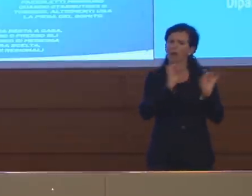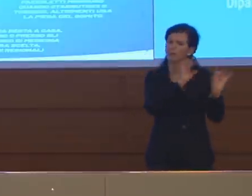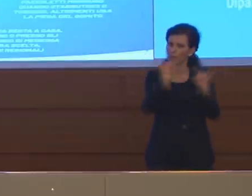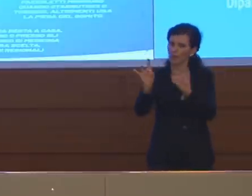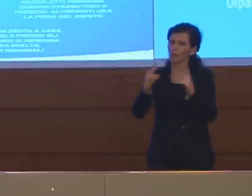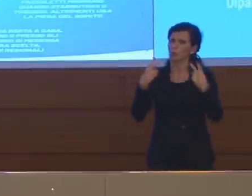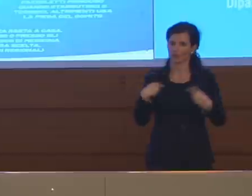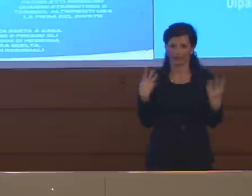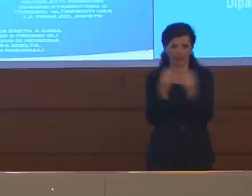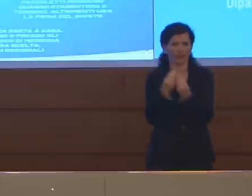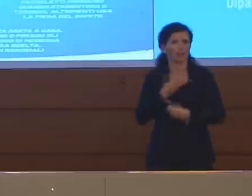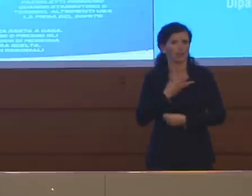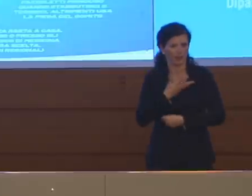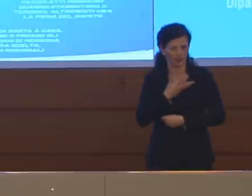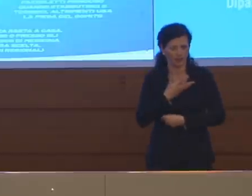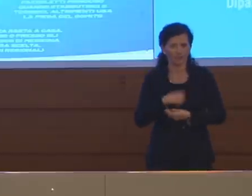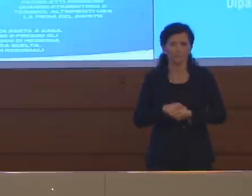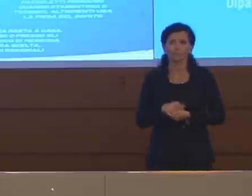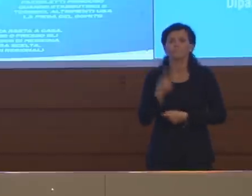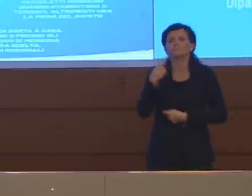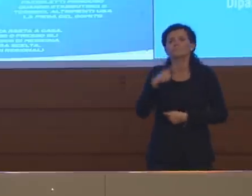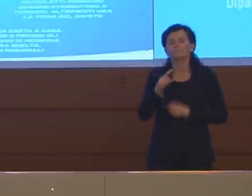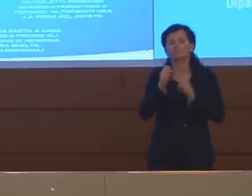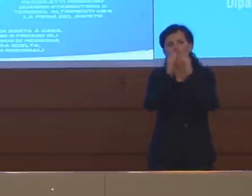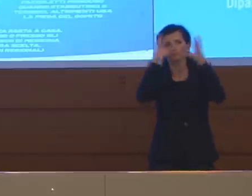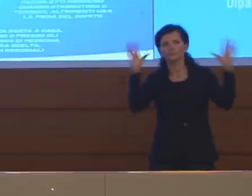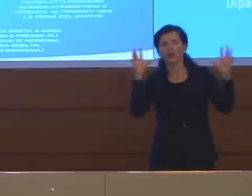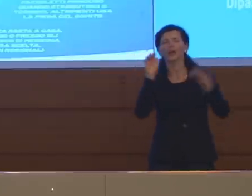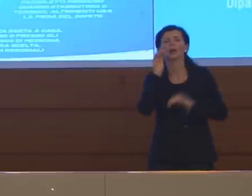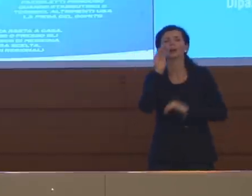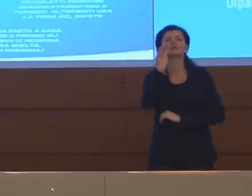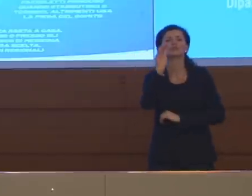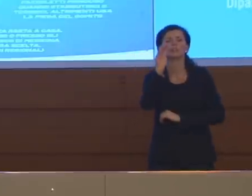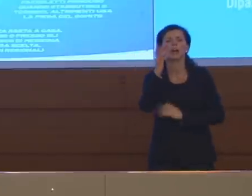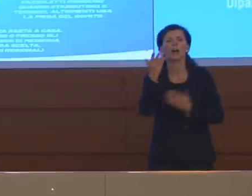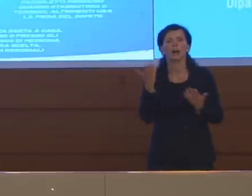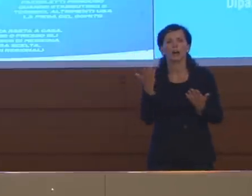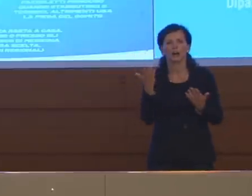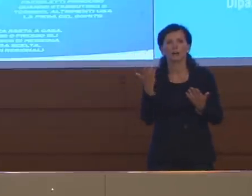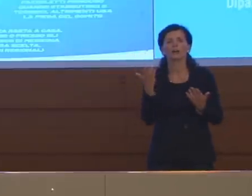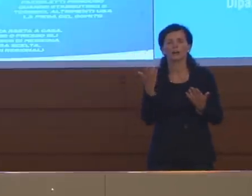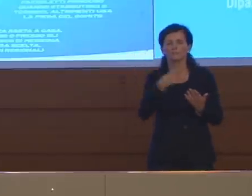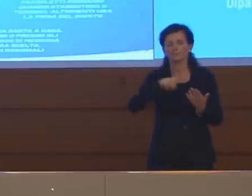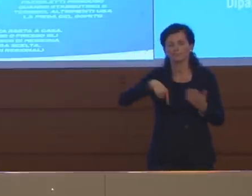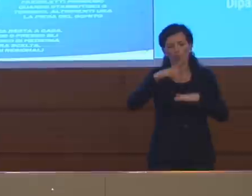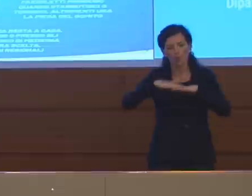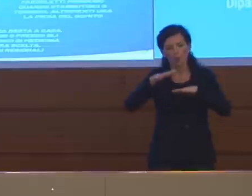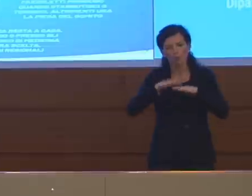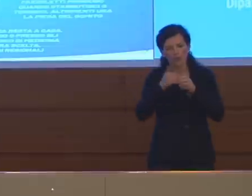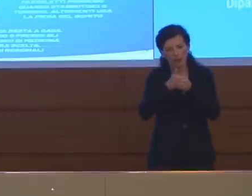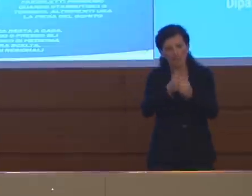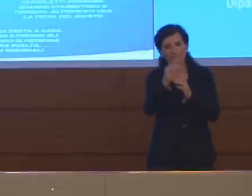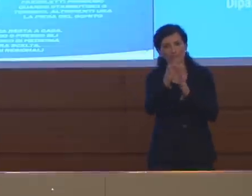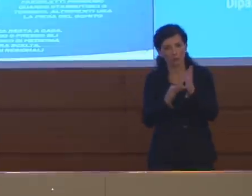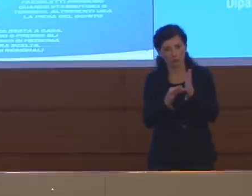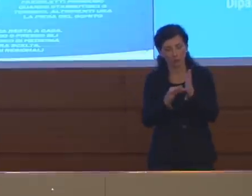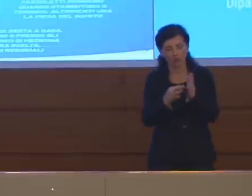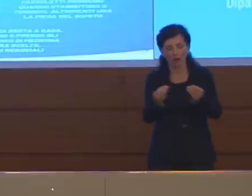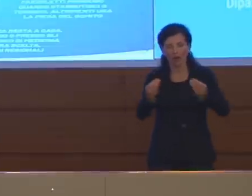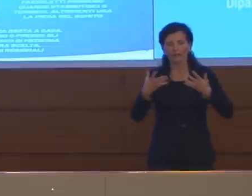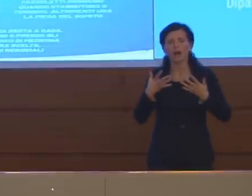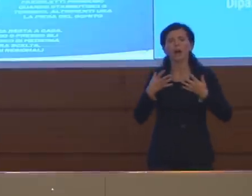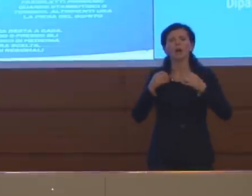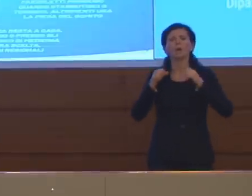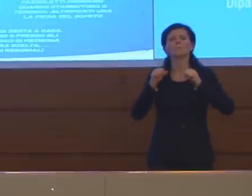dobbiamo evidentemente immaginare una prospettiva dove progressivamente adottiamo delle misure che ci consentono di